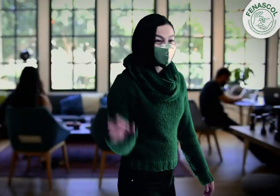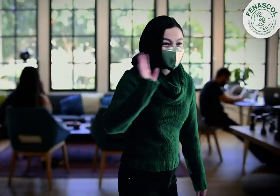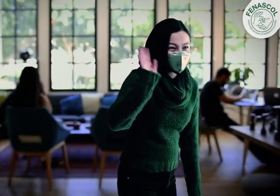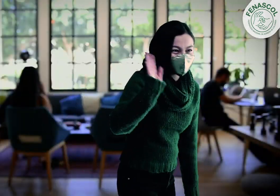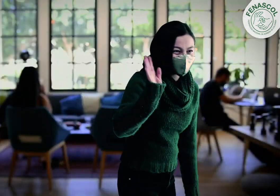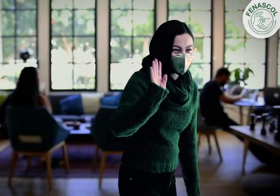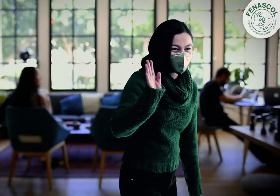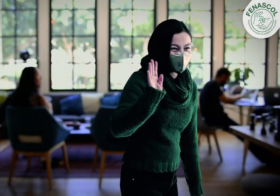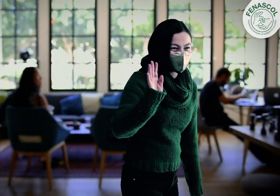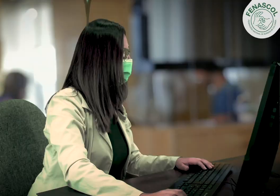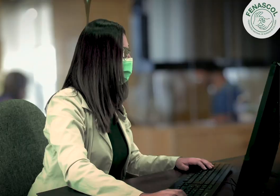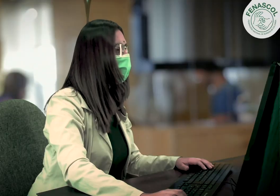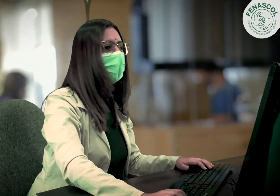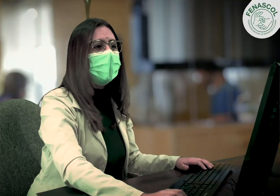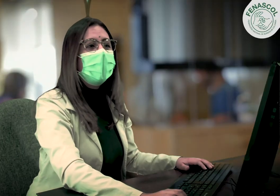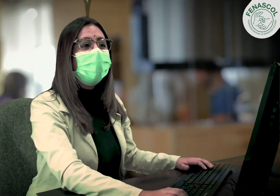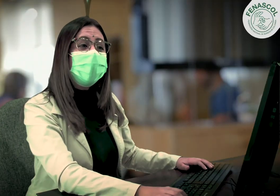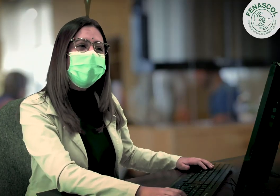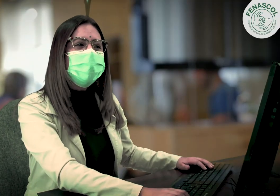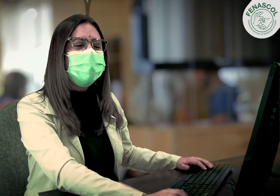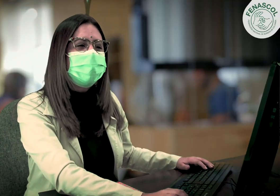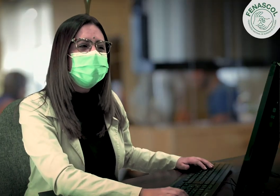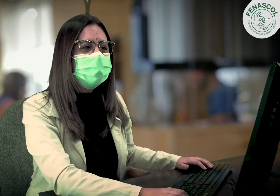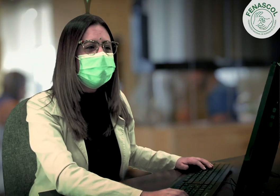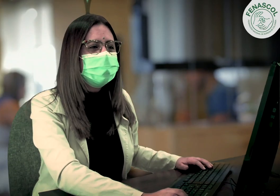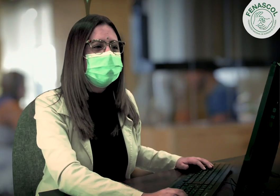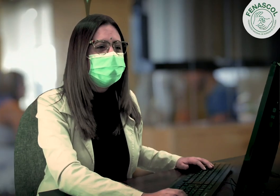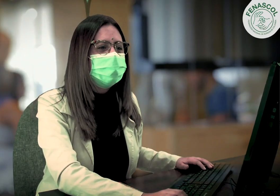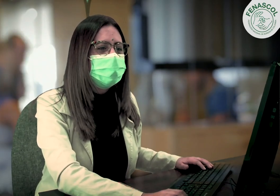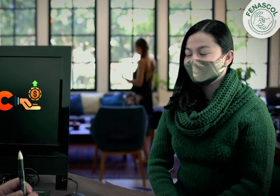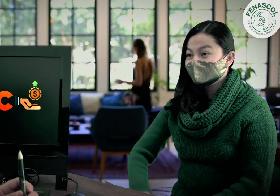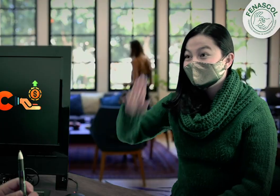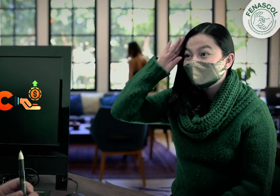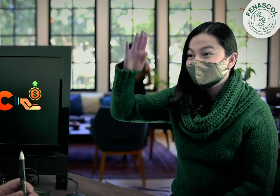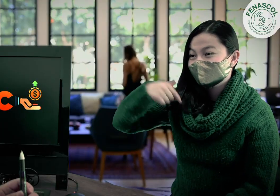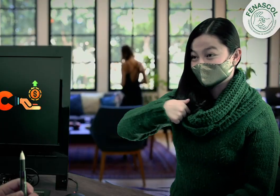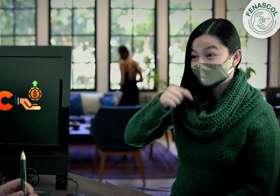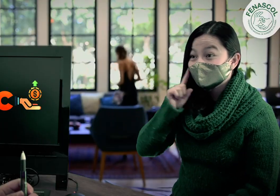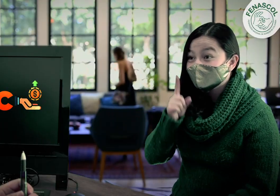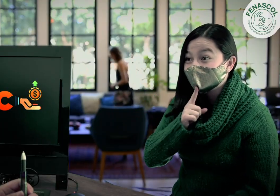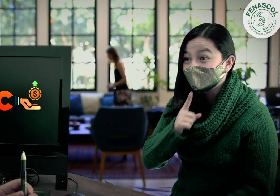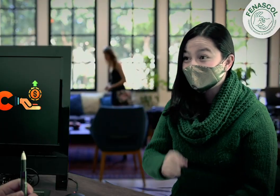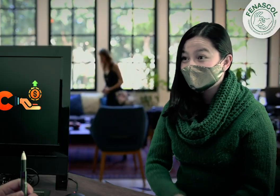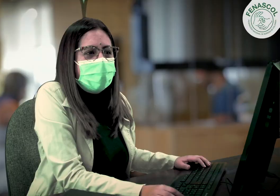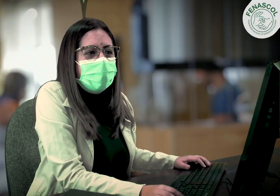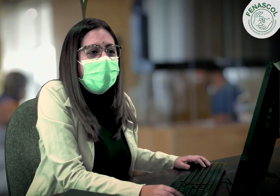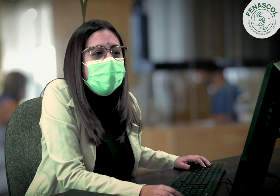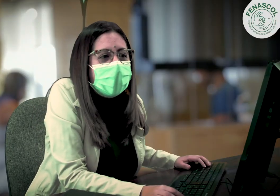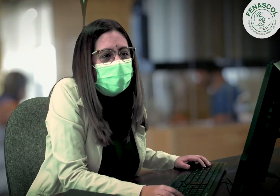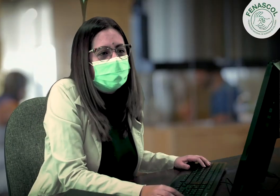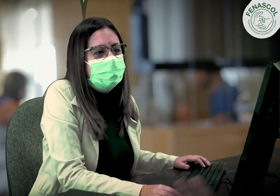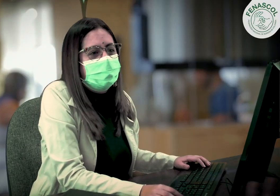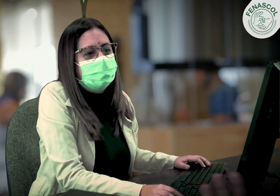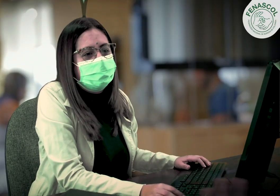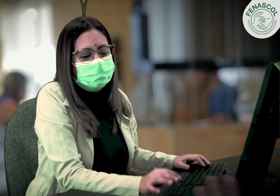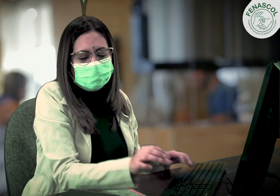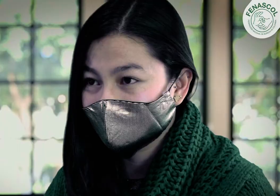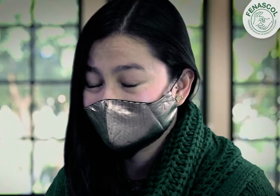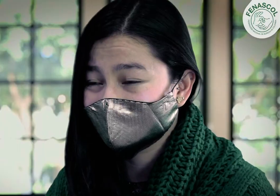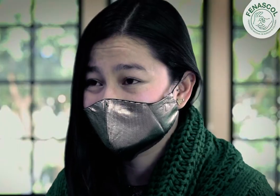Hola Hola, bienvenida a su banco Yo soy una persona sorda Ah, ok, hola